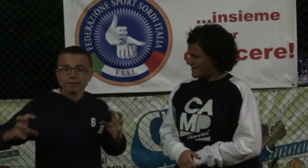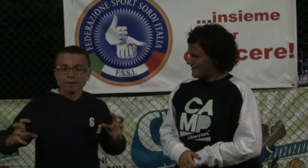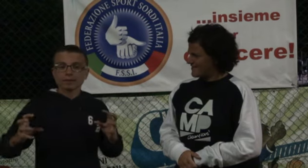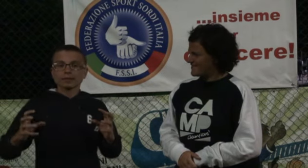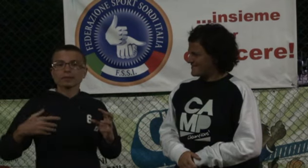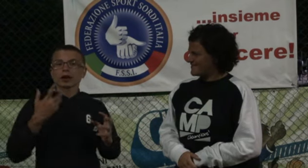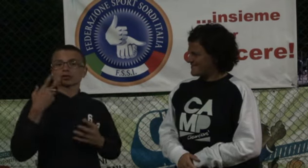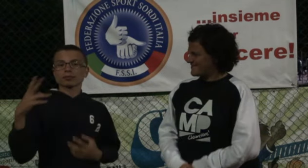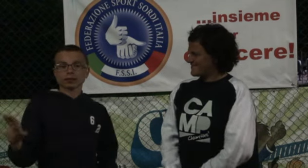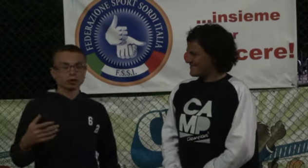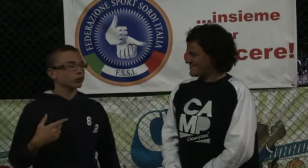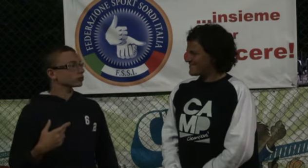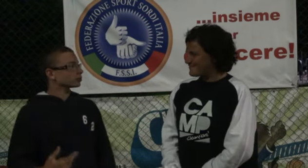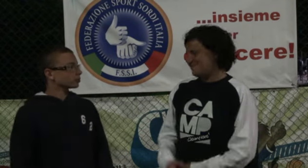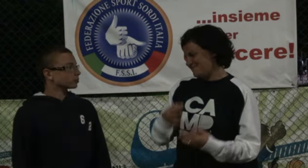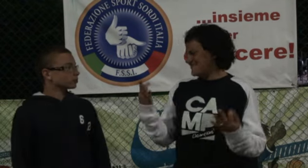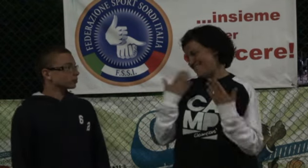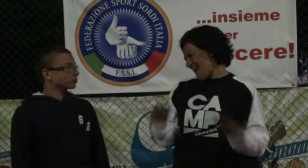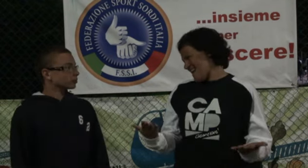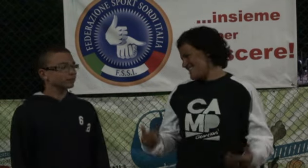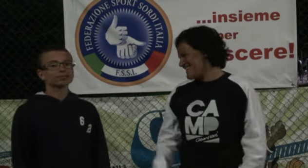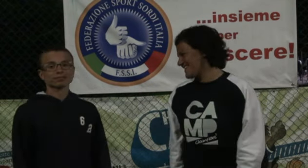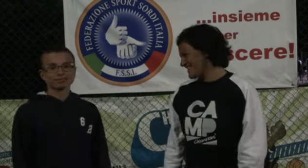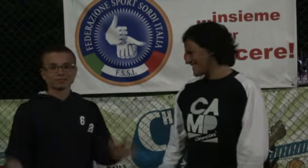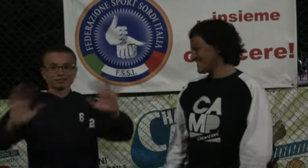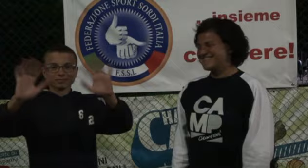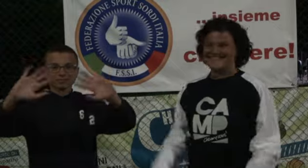movimento, c'è tecnica. È il mio sport preferito. Grazie.